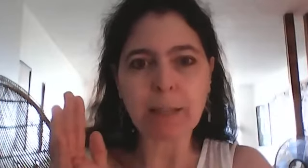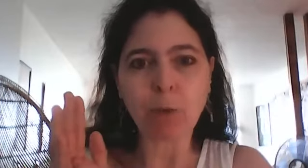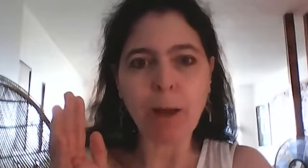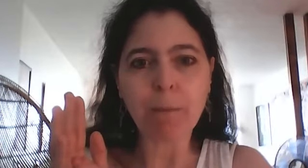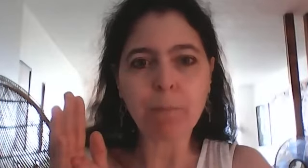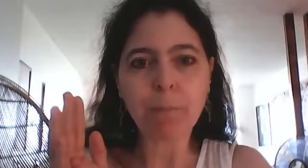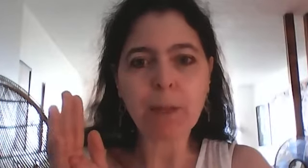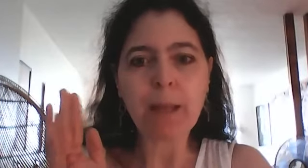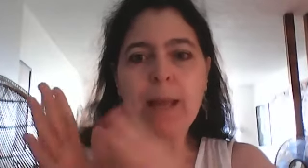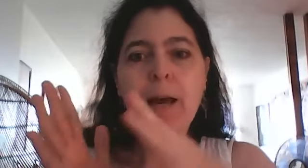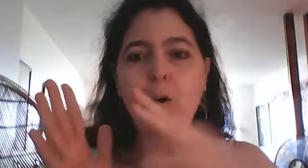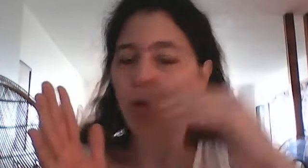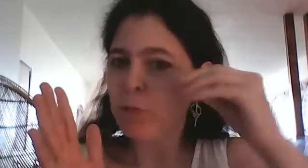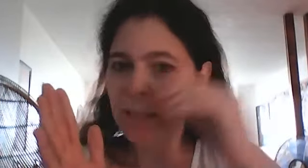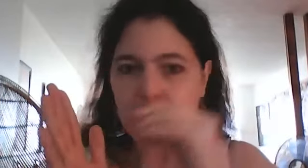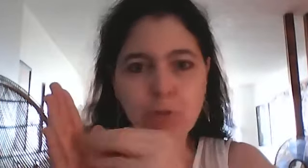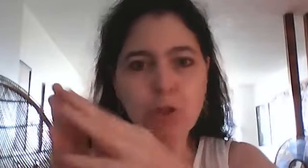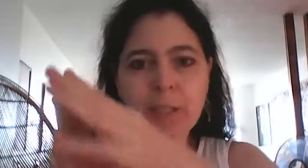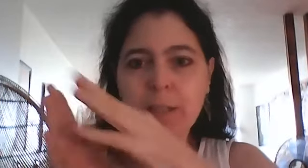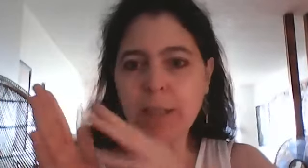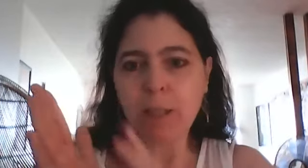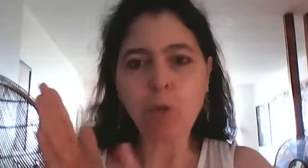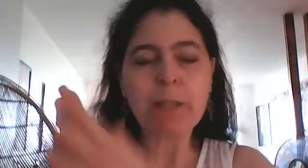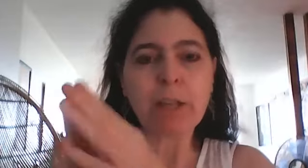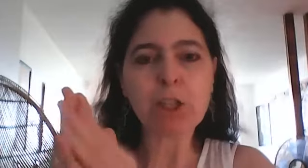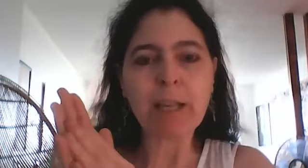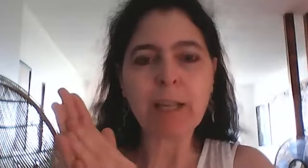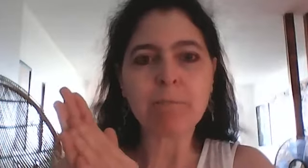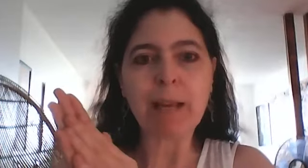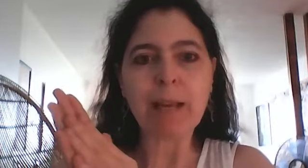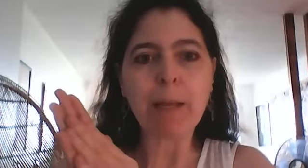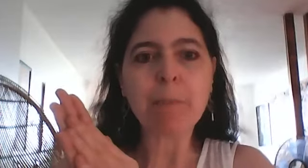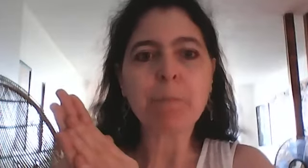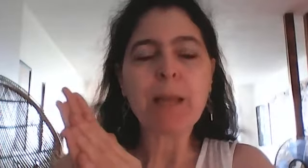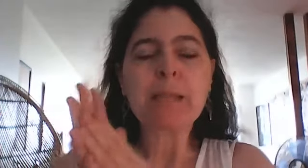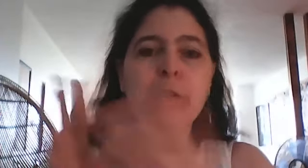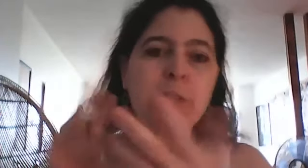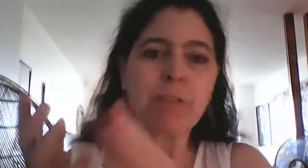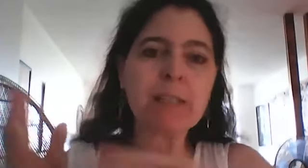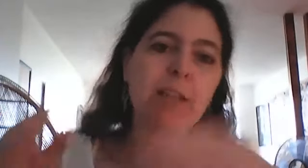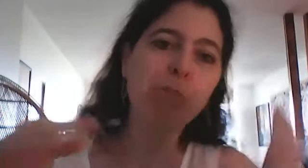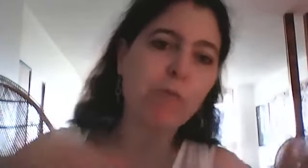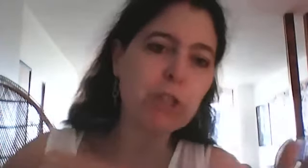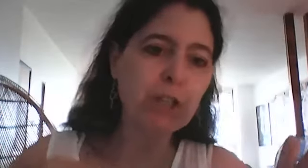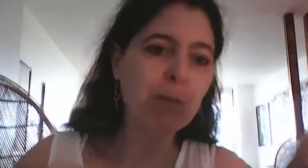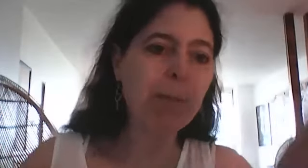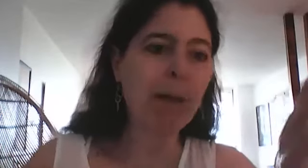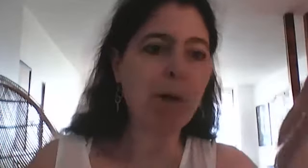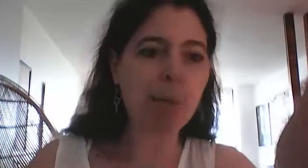endroits on se laisse juste guider là où l'énergie est dans la main si vous êtes fatigué vous pouvez changer de main par moment